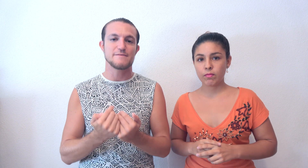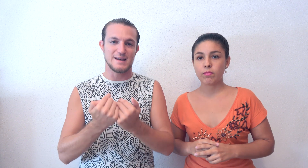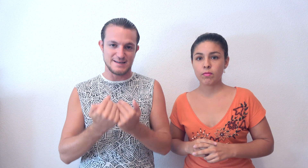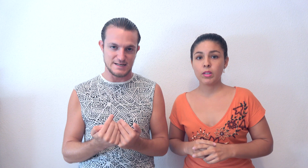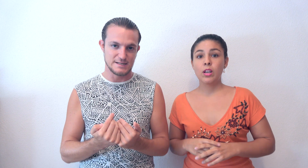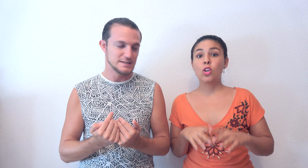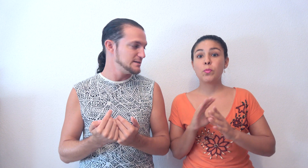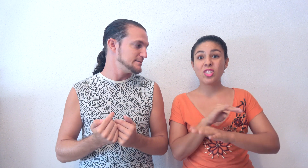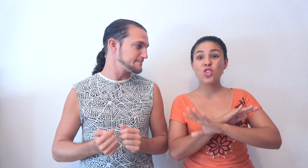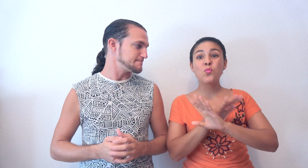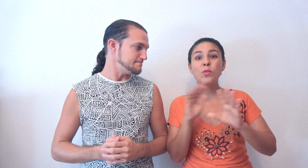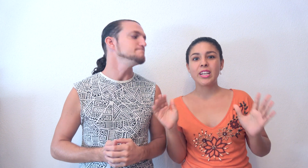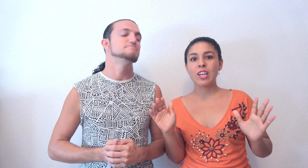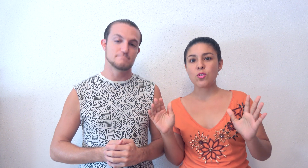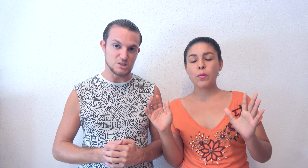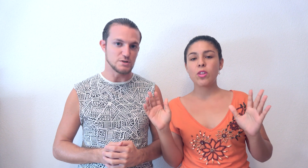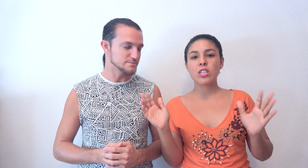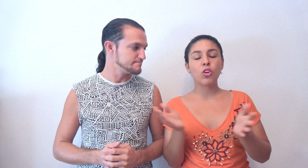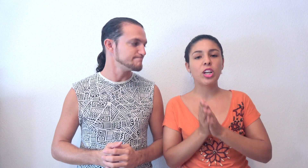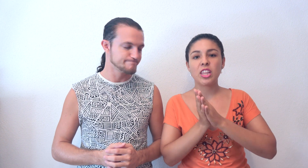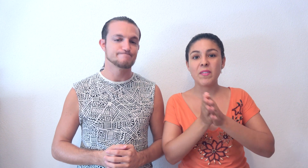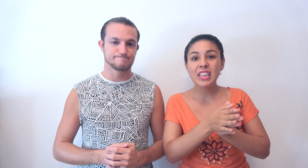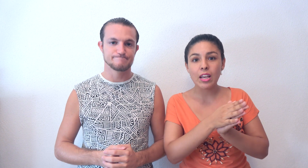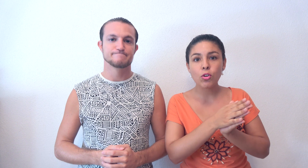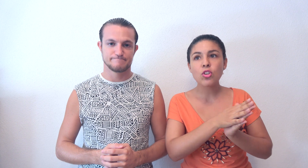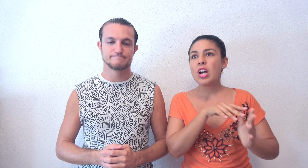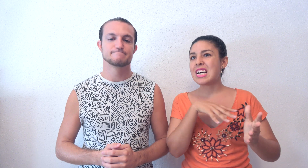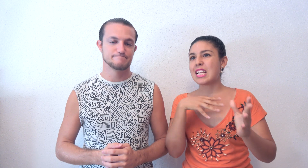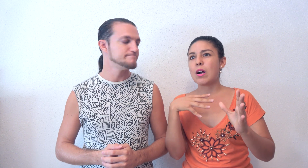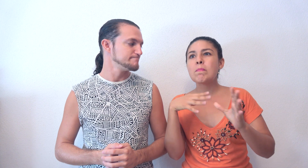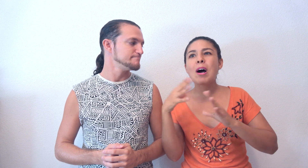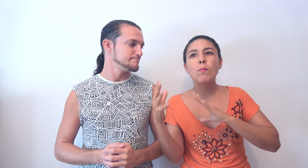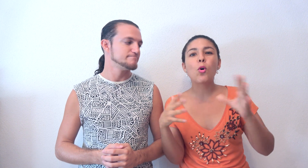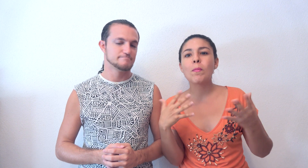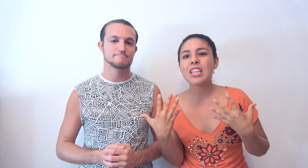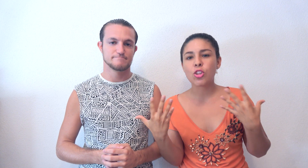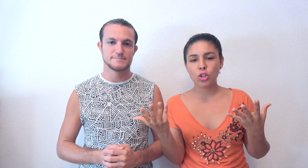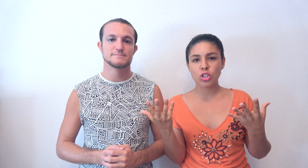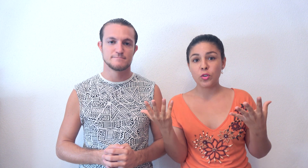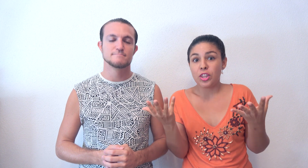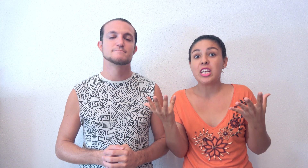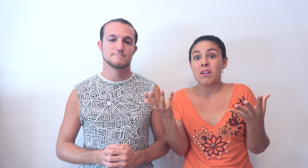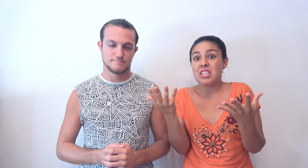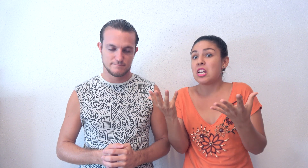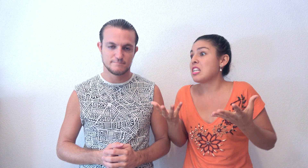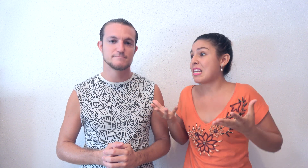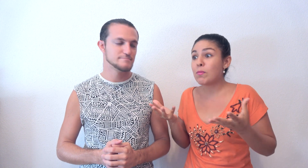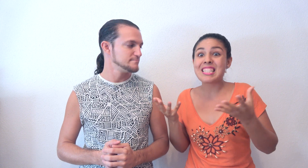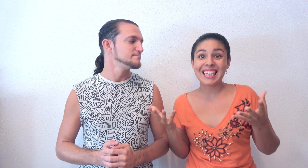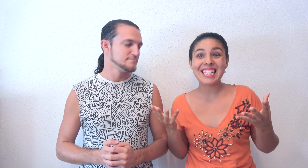de la isla. Los precios son muy variados, podréis encontrar desde 20 euros hasta un poco más de 200 euros. Es decir, que ya veis que están bastante